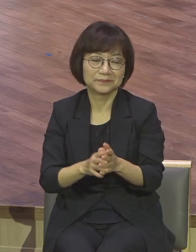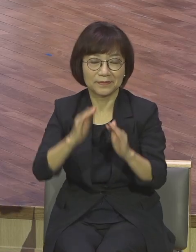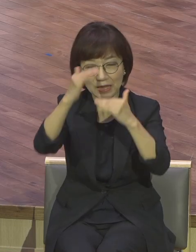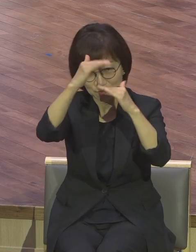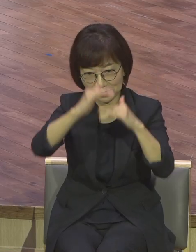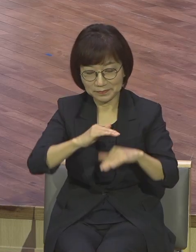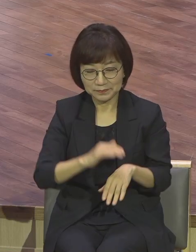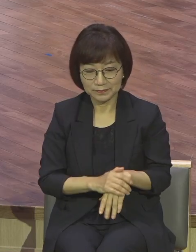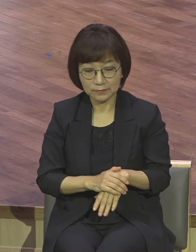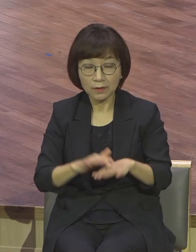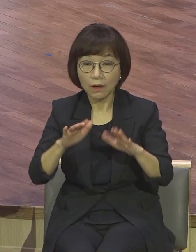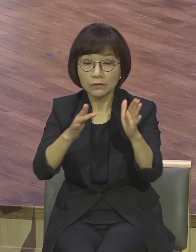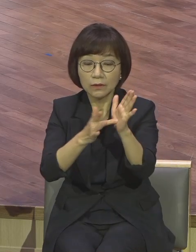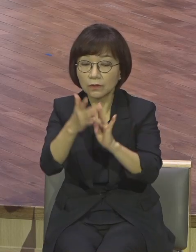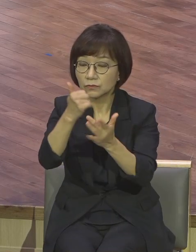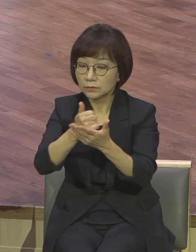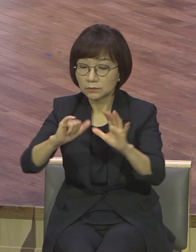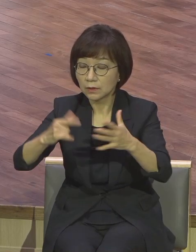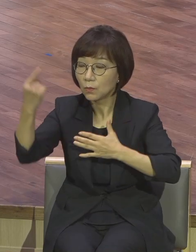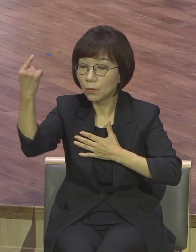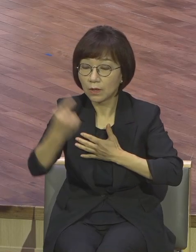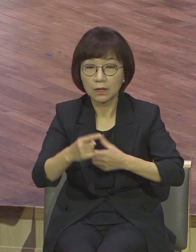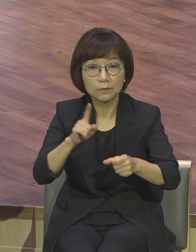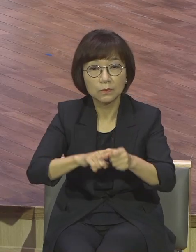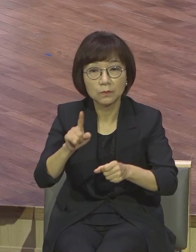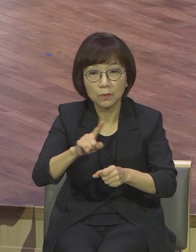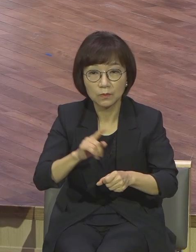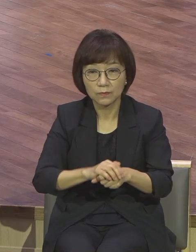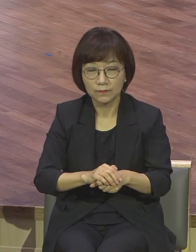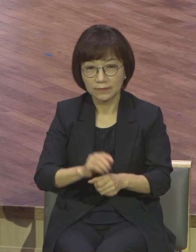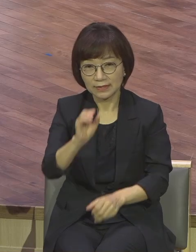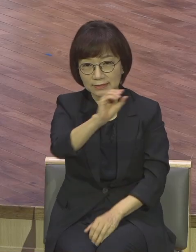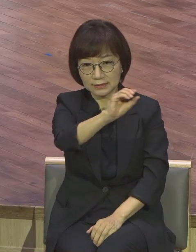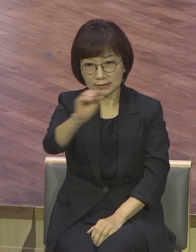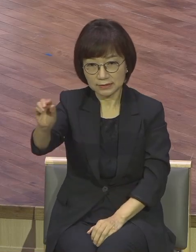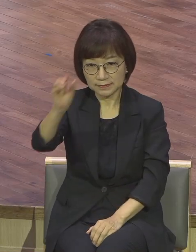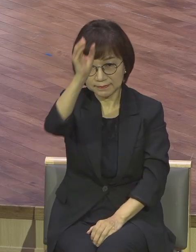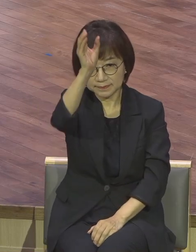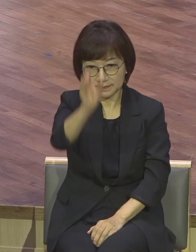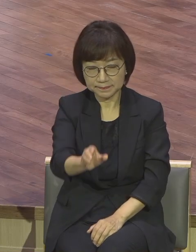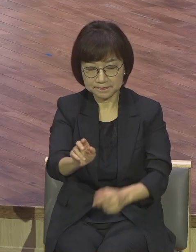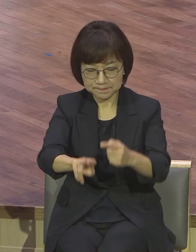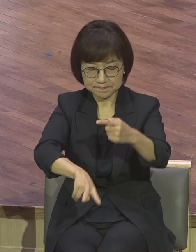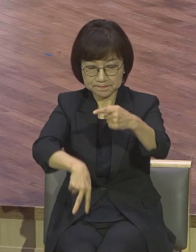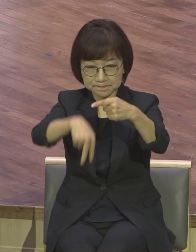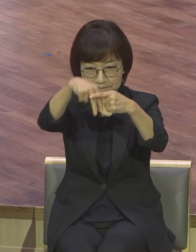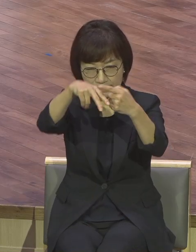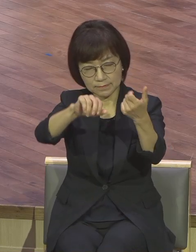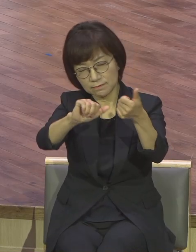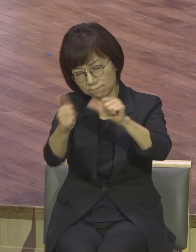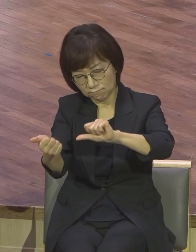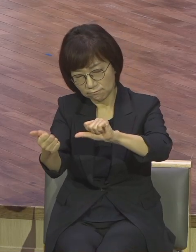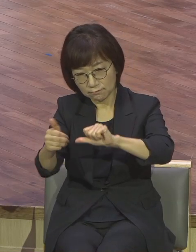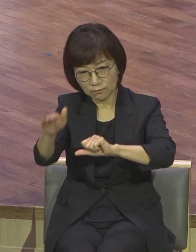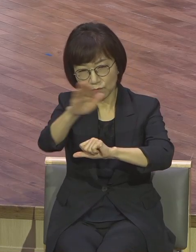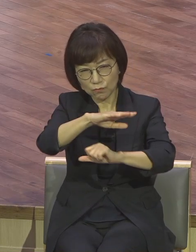십자가의 대속의 길을 가시야만 할 시점이 지금